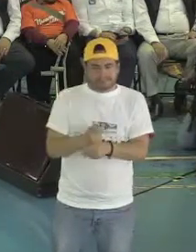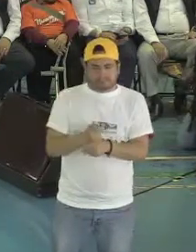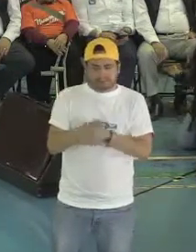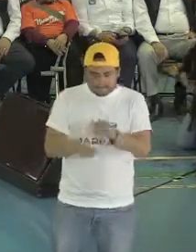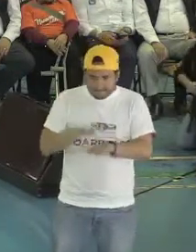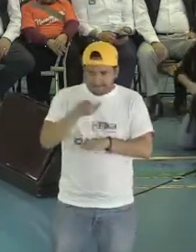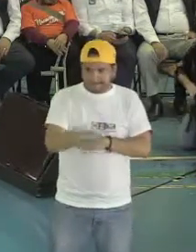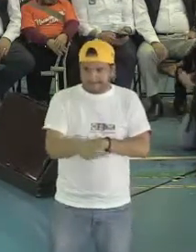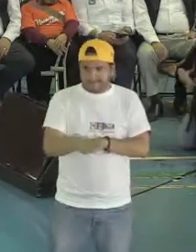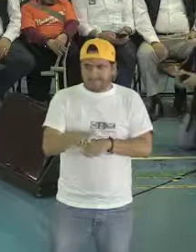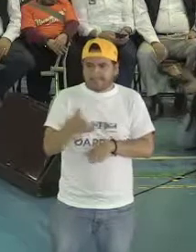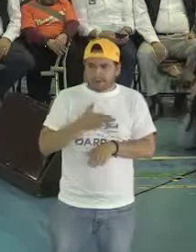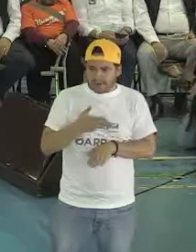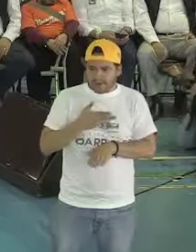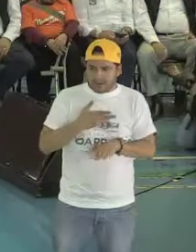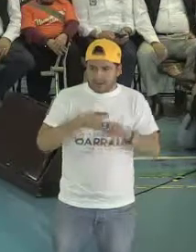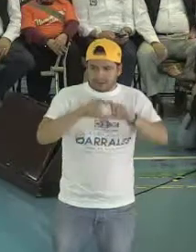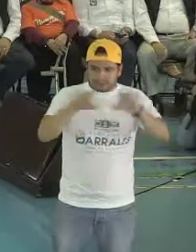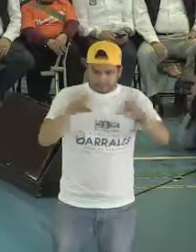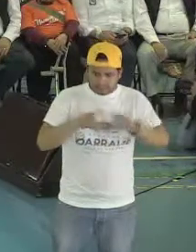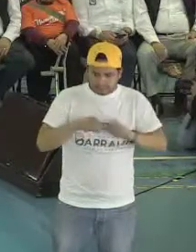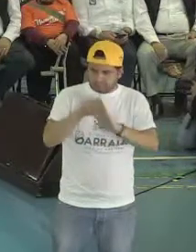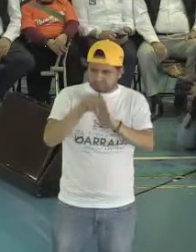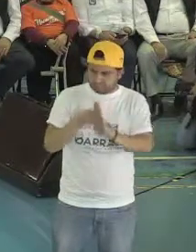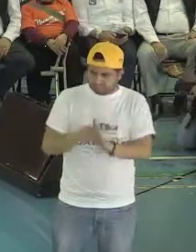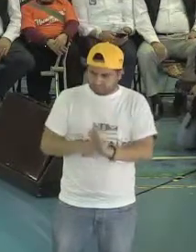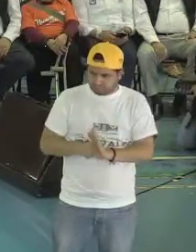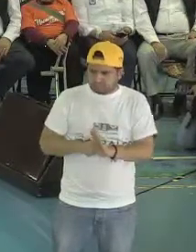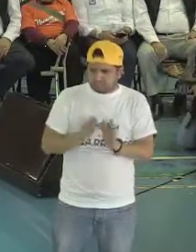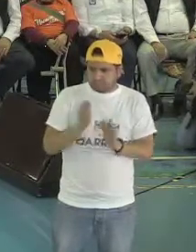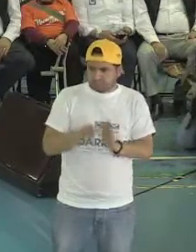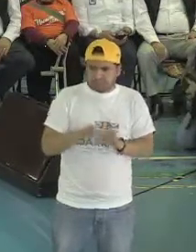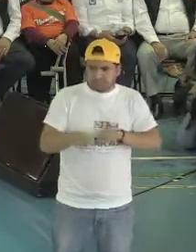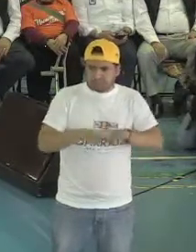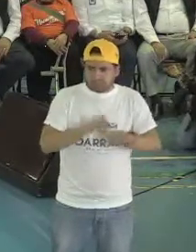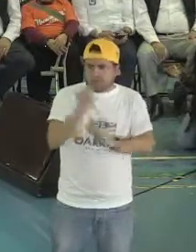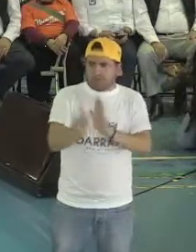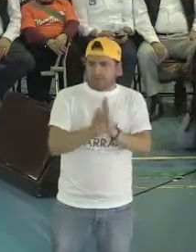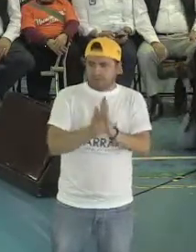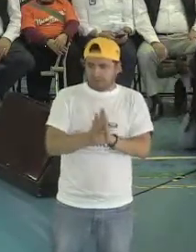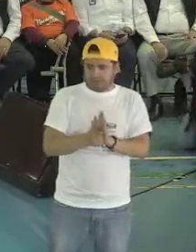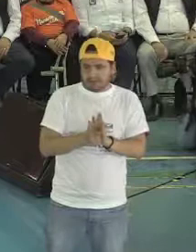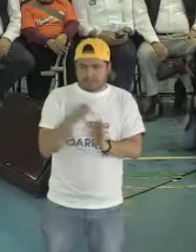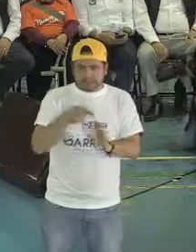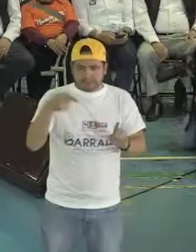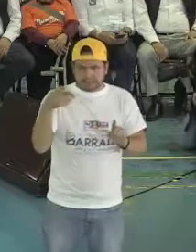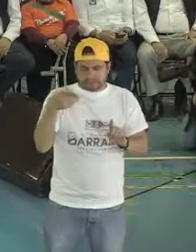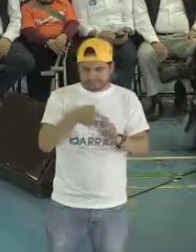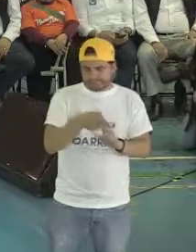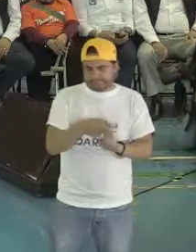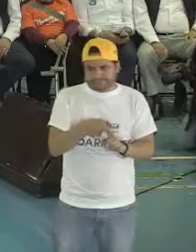vienen todos esos regamentos, leyes que tenemos que trabajar. Ahí, yo quiero decirlo con toda